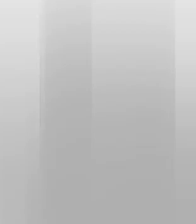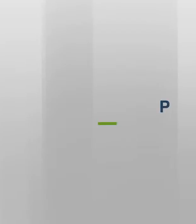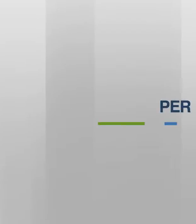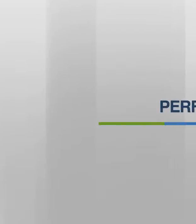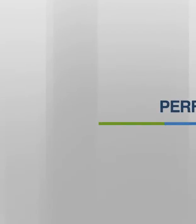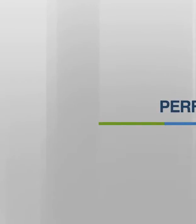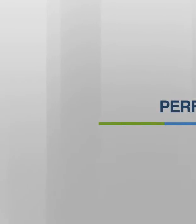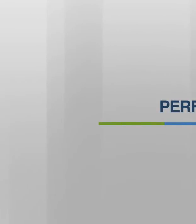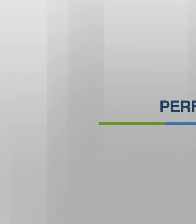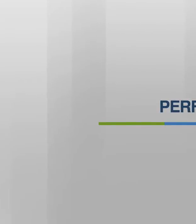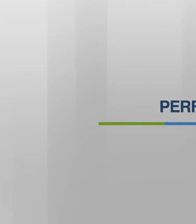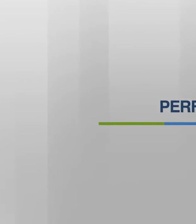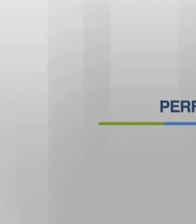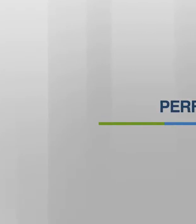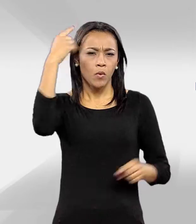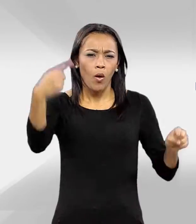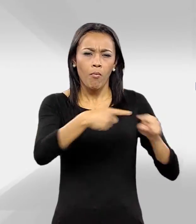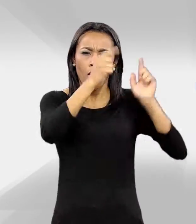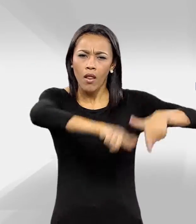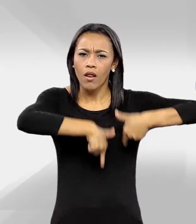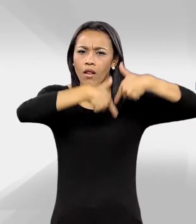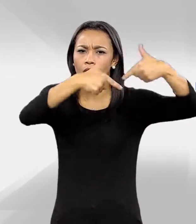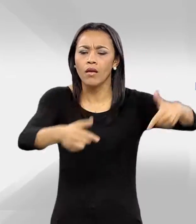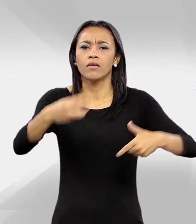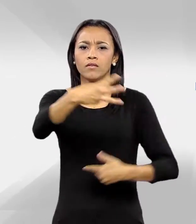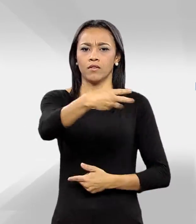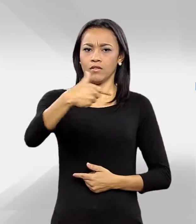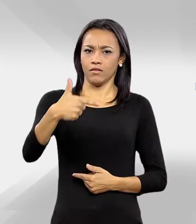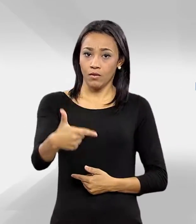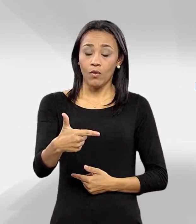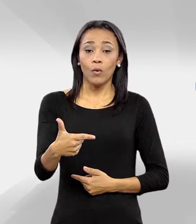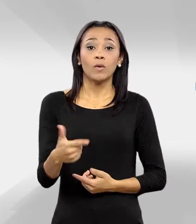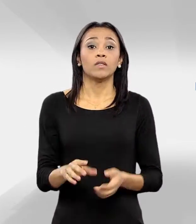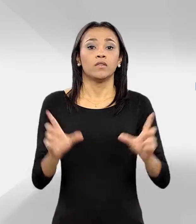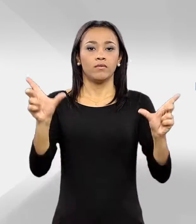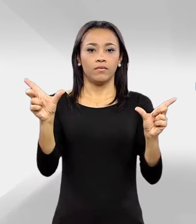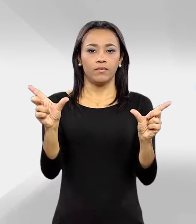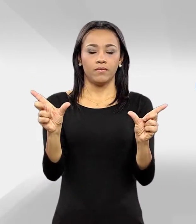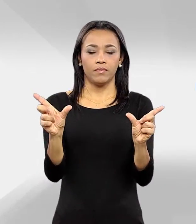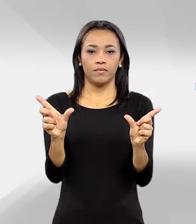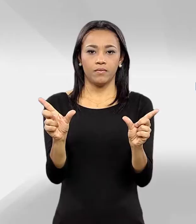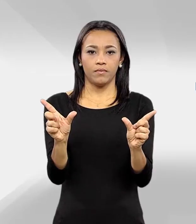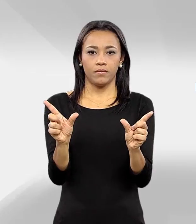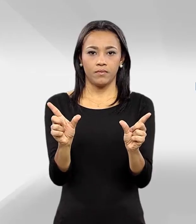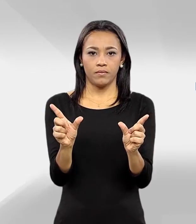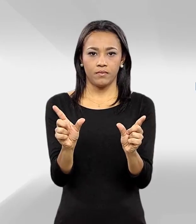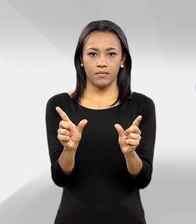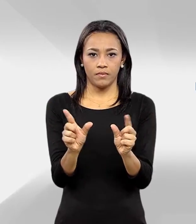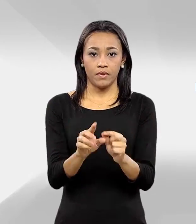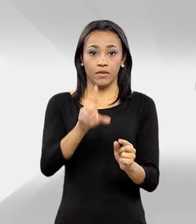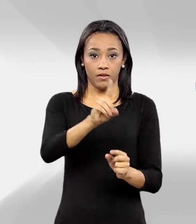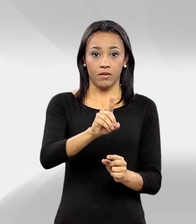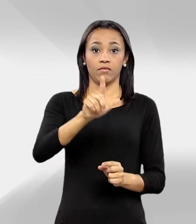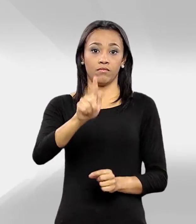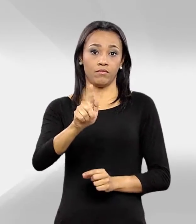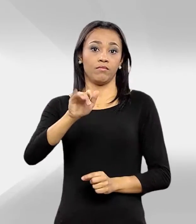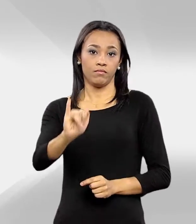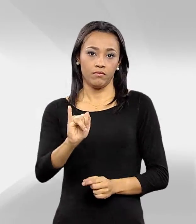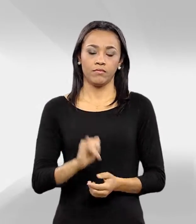Perfil 32, tradução de documentos na diretoria de gestão interna DGI, atividades